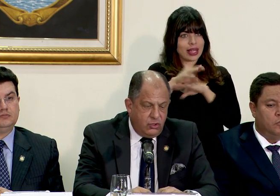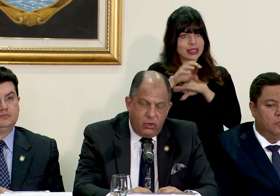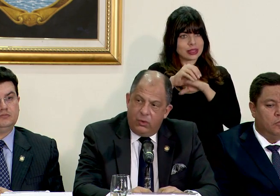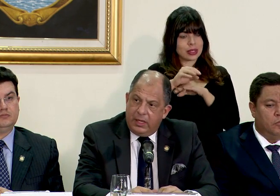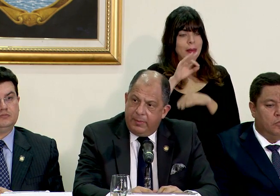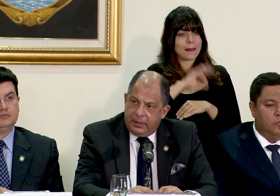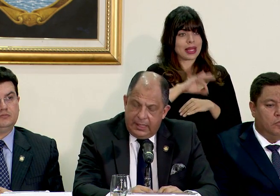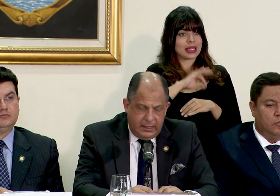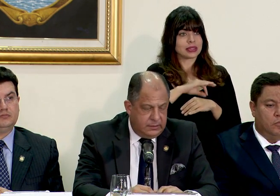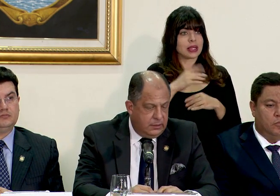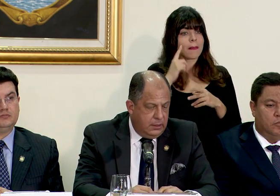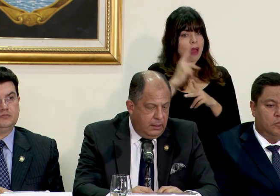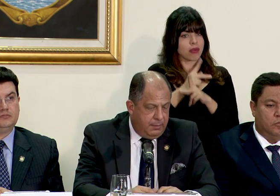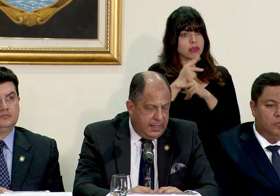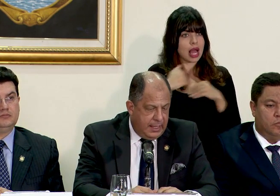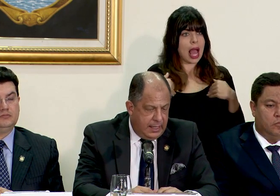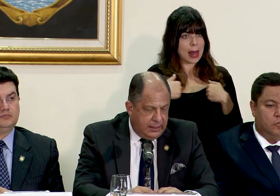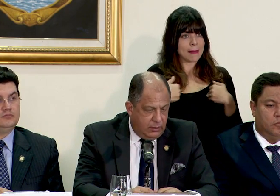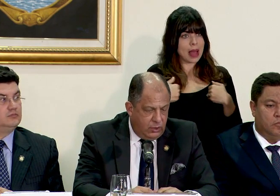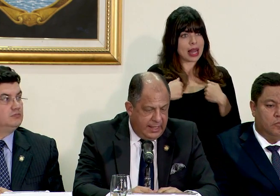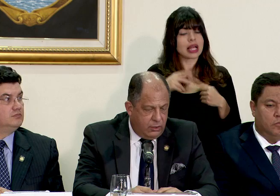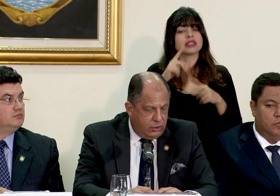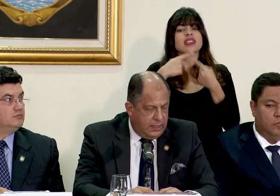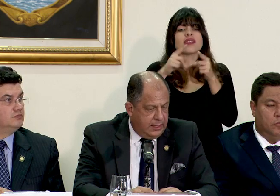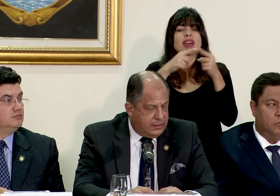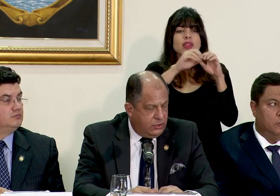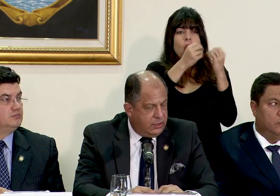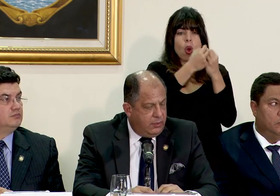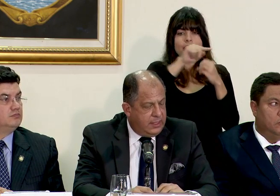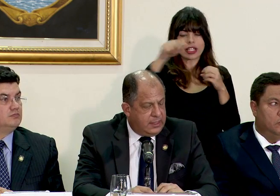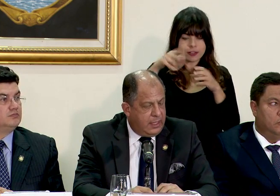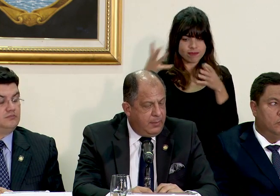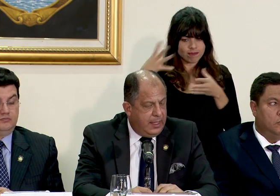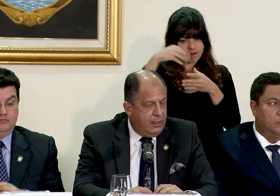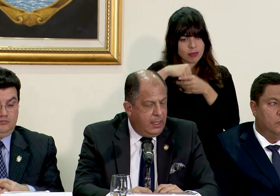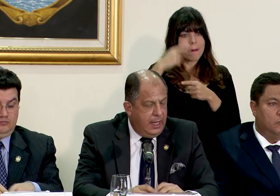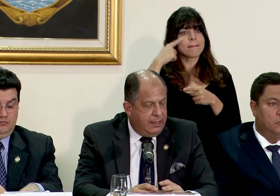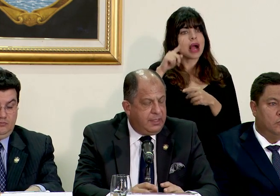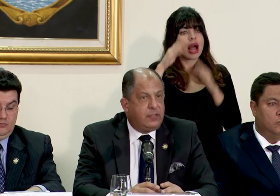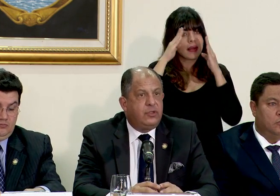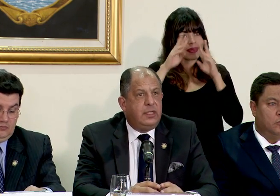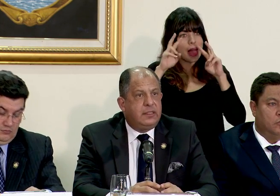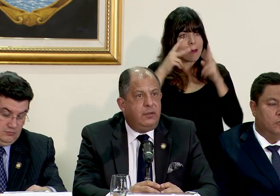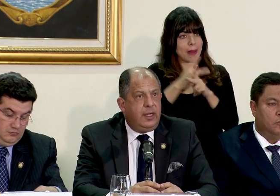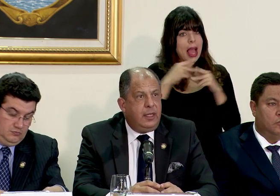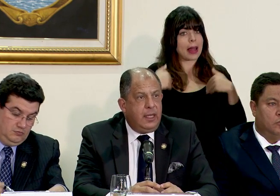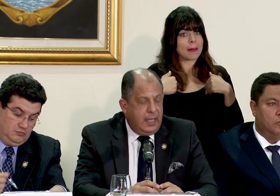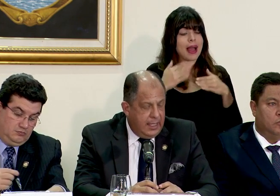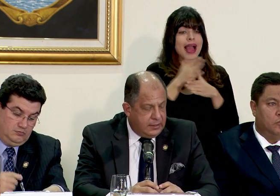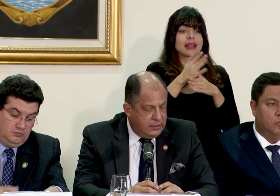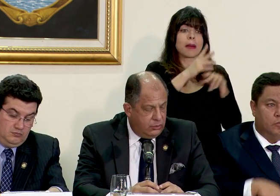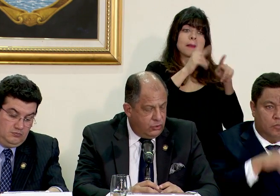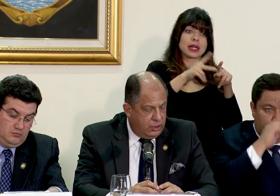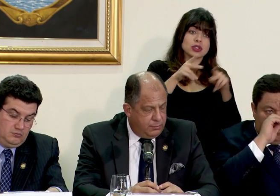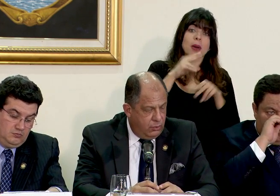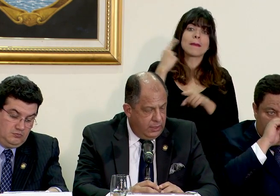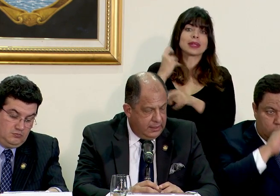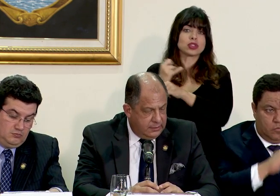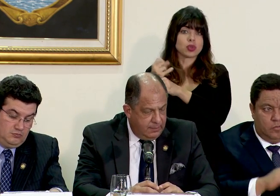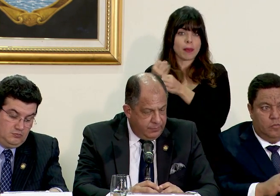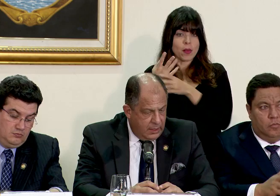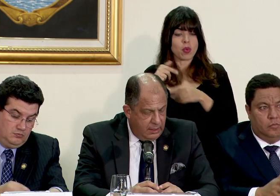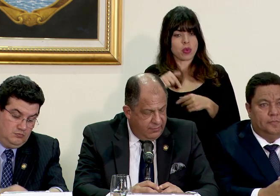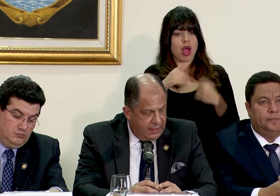organizaciones no gubernamentales para articular y coordinar las acciones de bienestar animal entre la sociedad civil y las instituciones